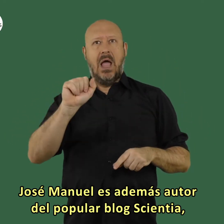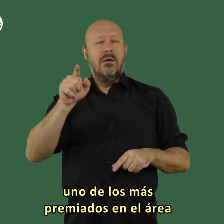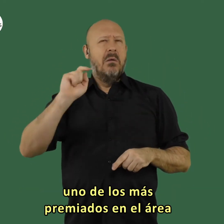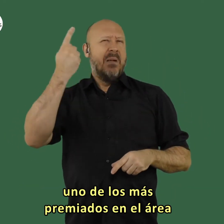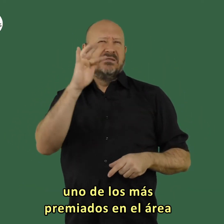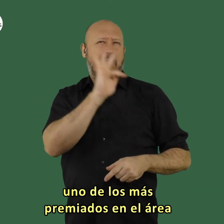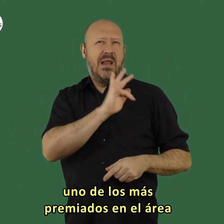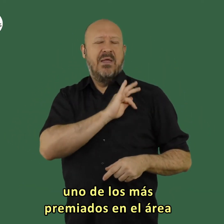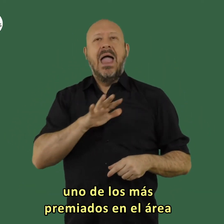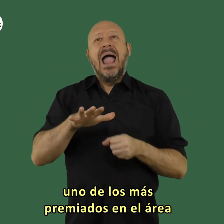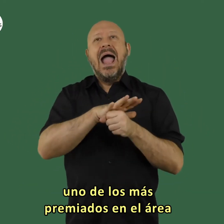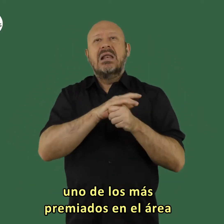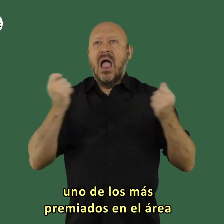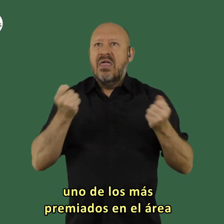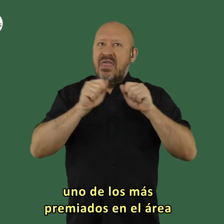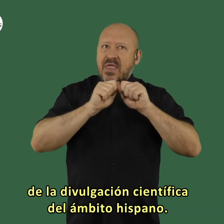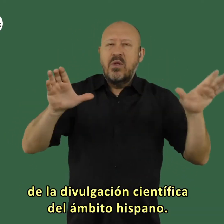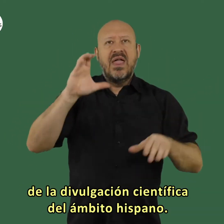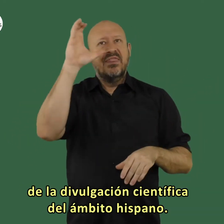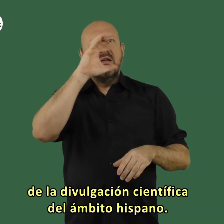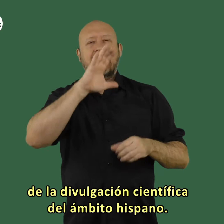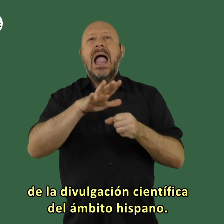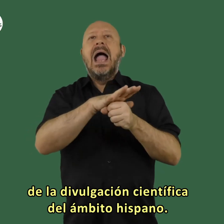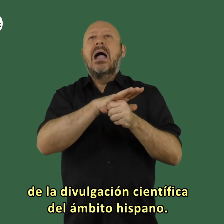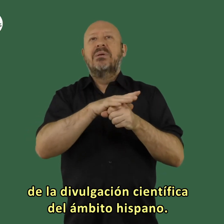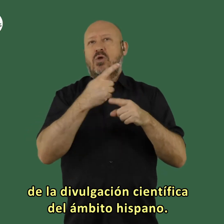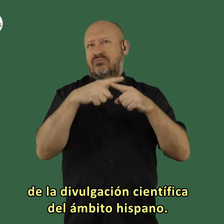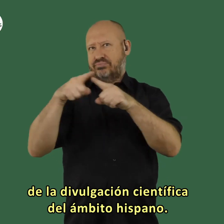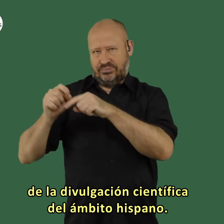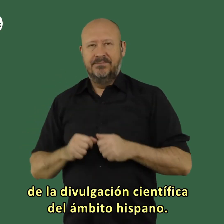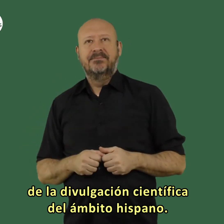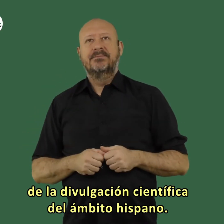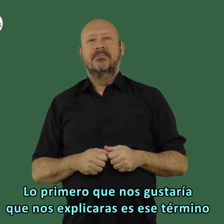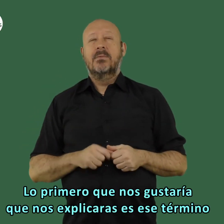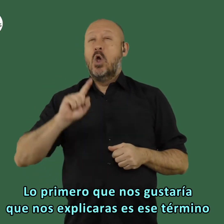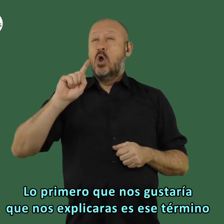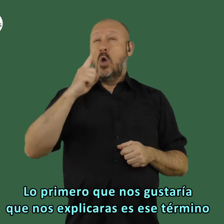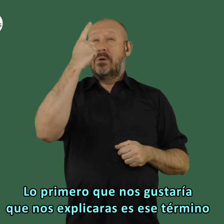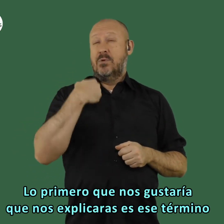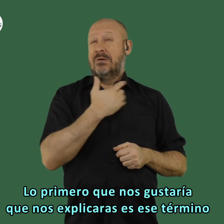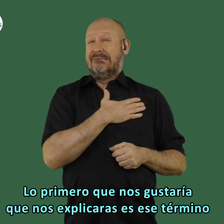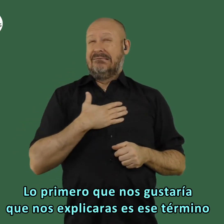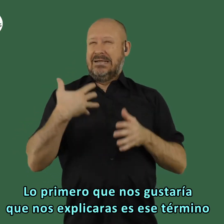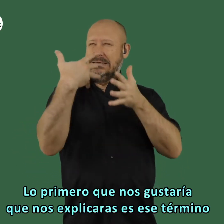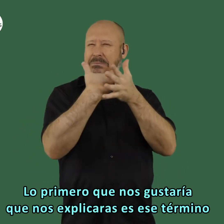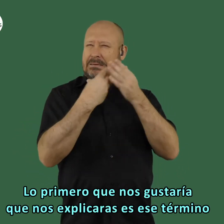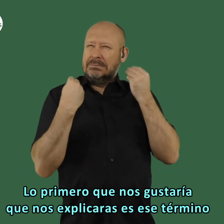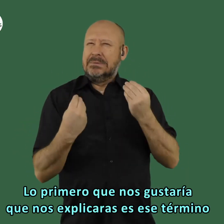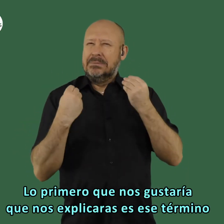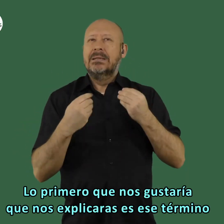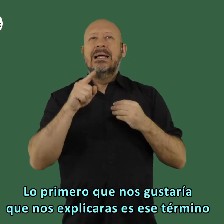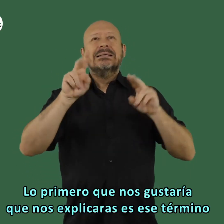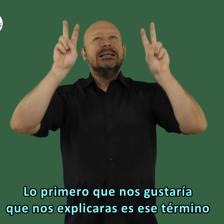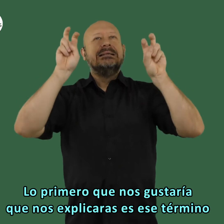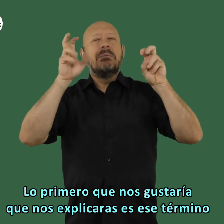es ciencia uno de los más premiados en el área de la divulgación científica del ámbito hispano lo primero que nos gustaría que nos